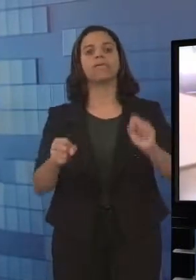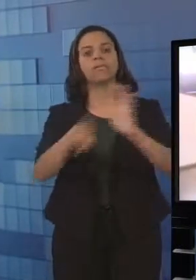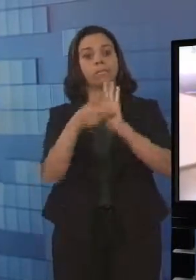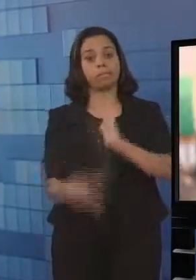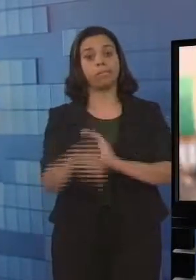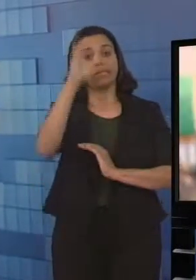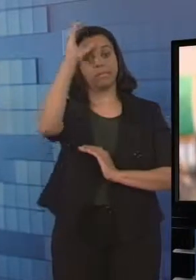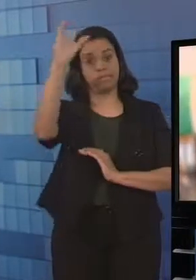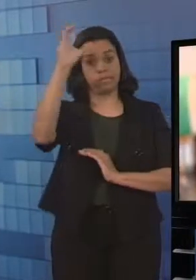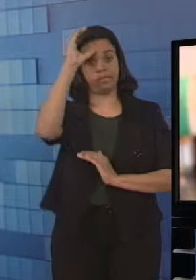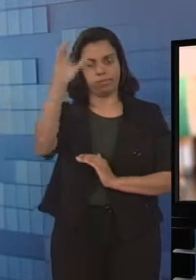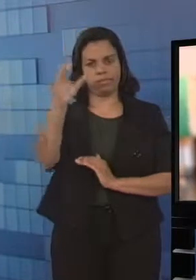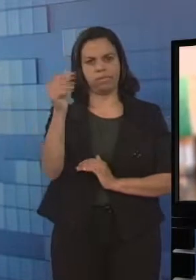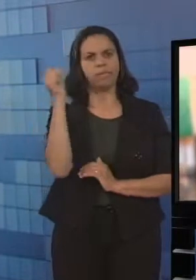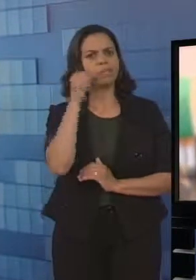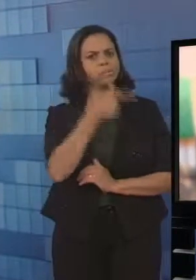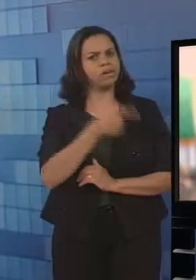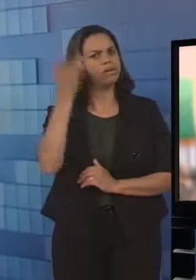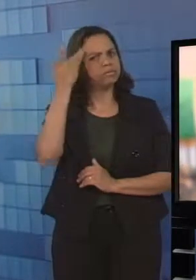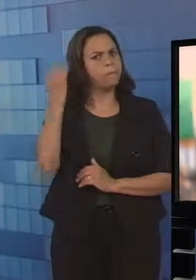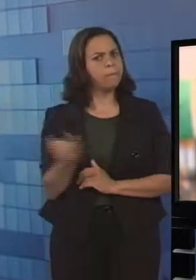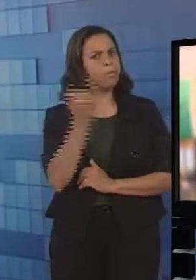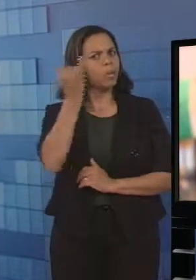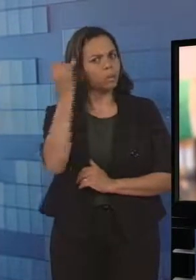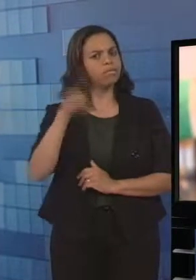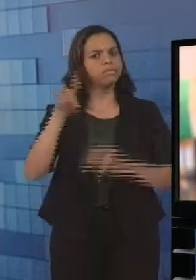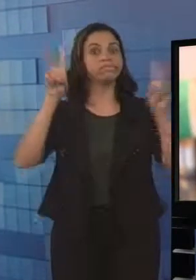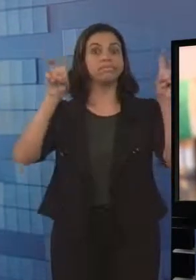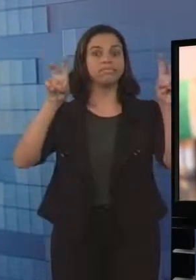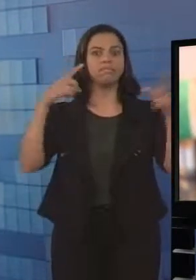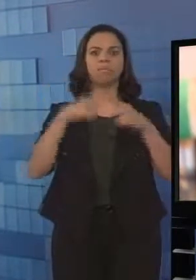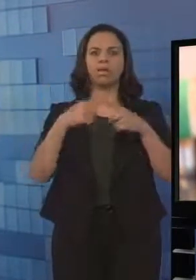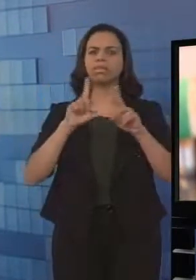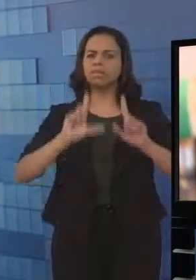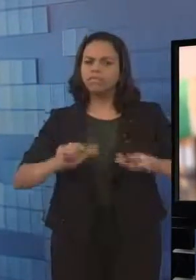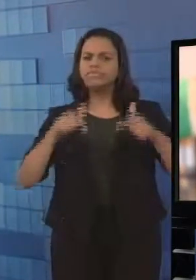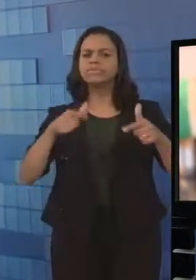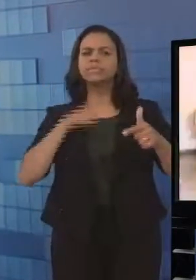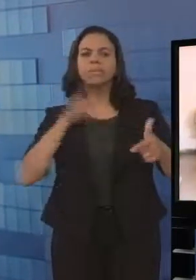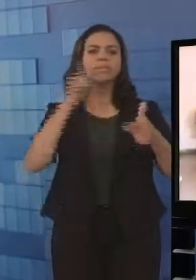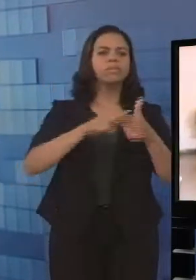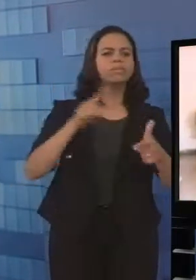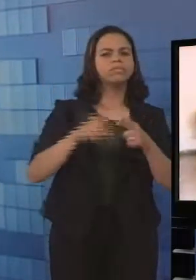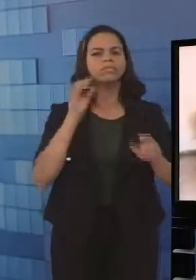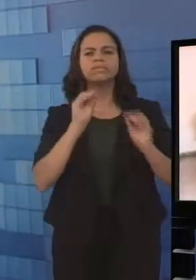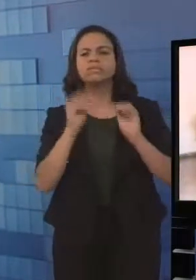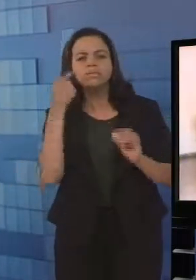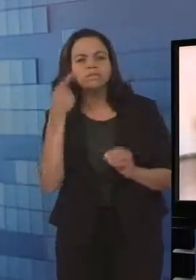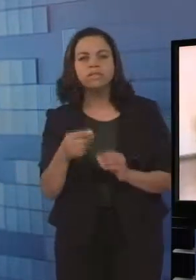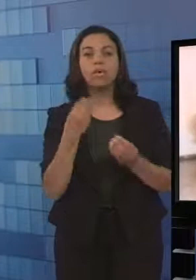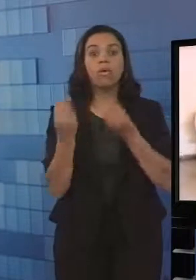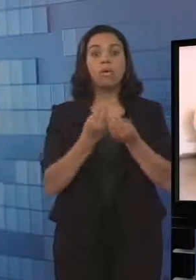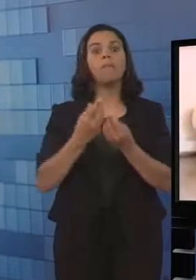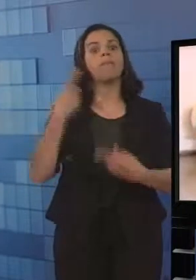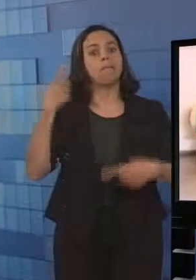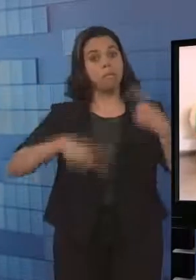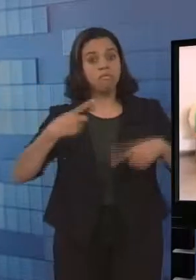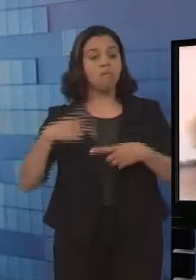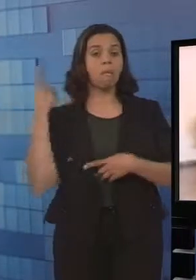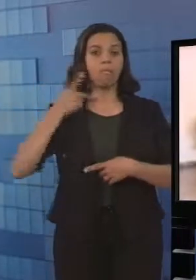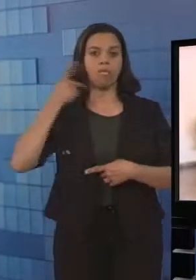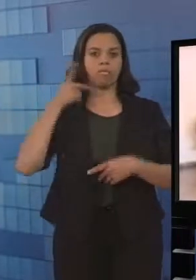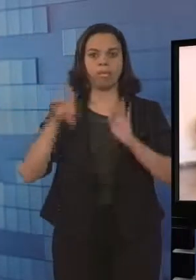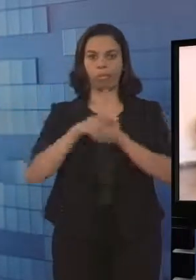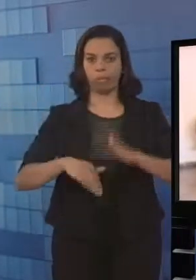essa discussão, pois entre os grandes desafios encontrados, o principal é o acesso da população às políticas de desenvolvimento cultural.